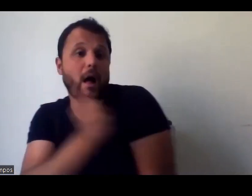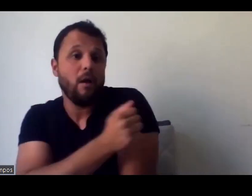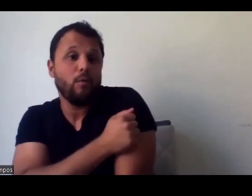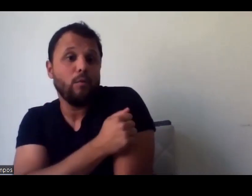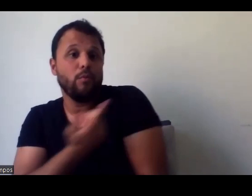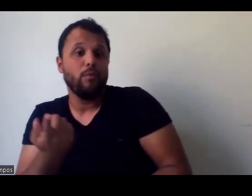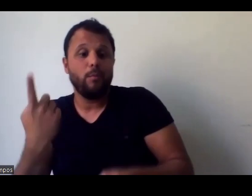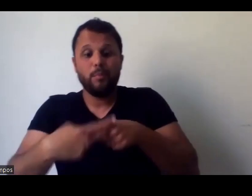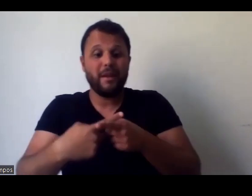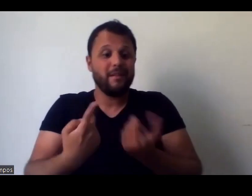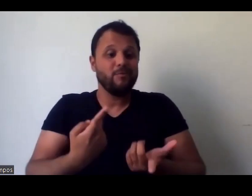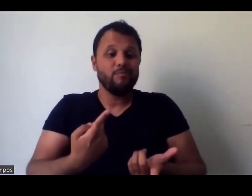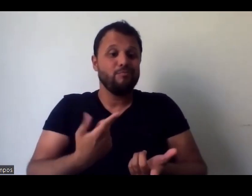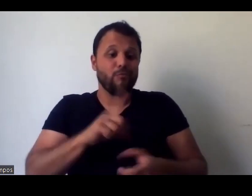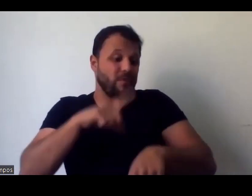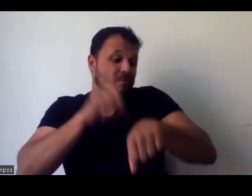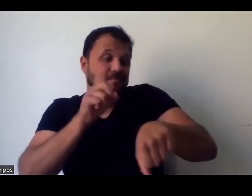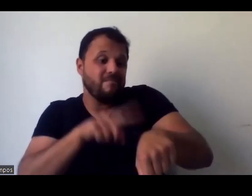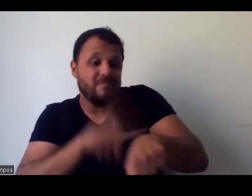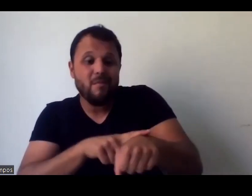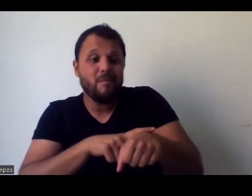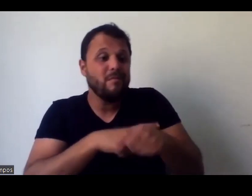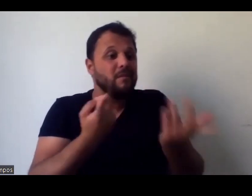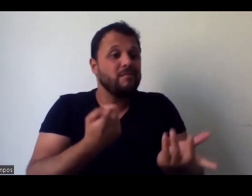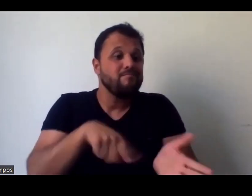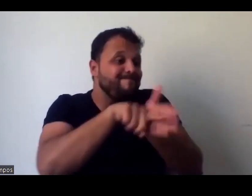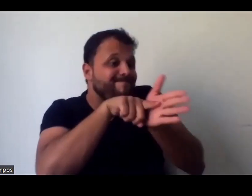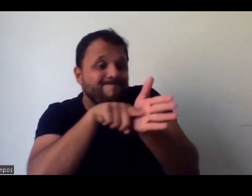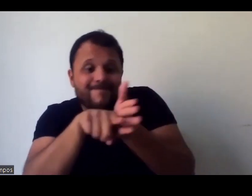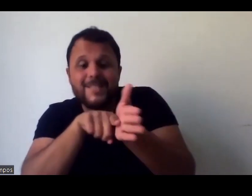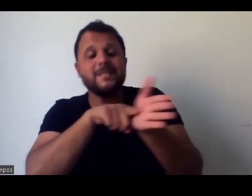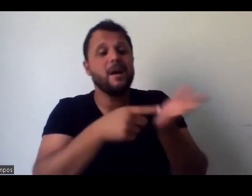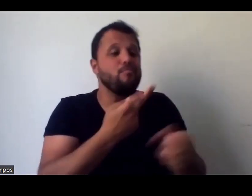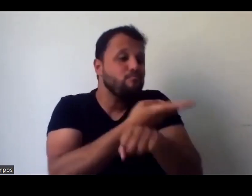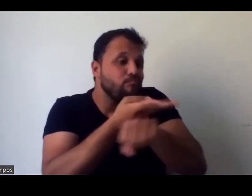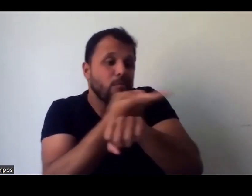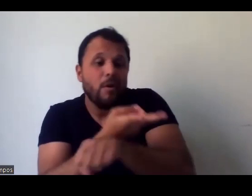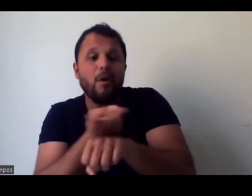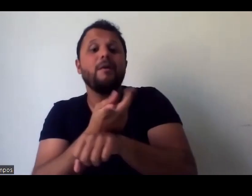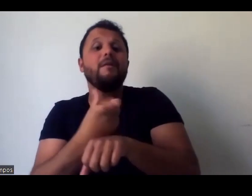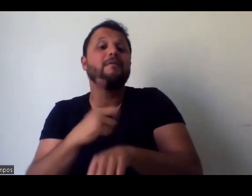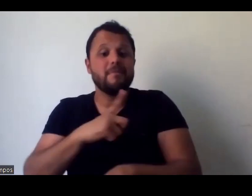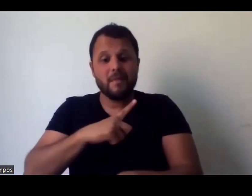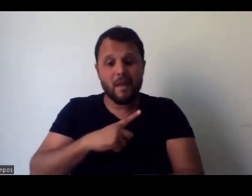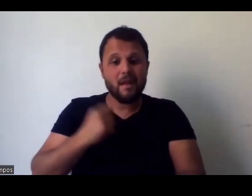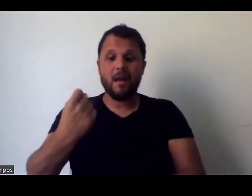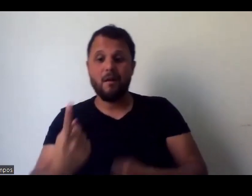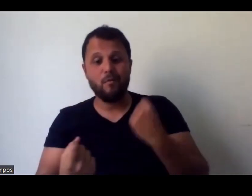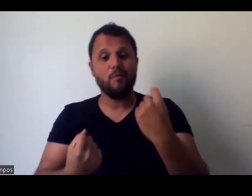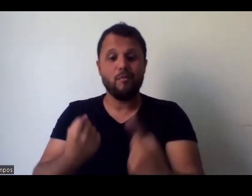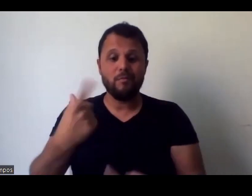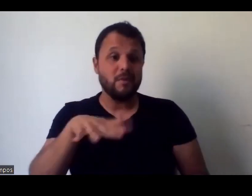explorando tudo, né? Sim, sim. Então, essa é a questão, existem algumas ações geniais, né?